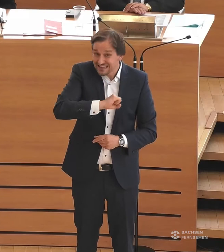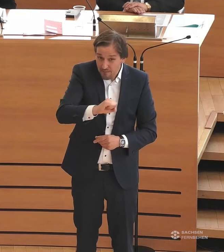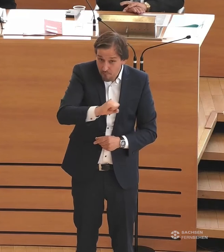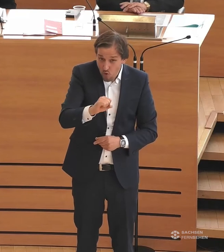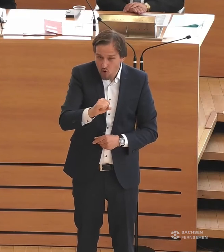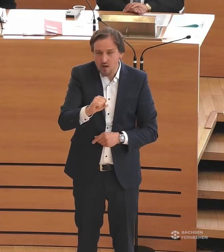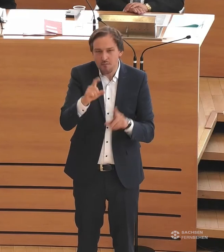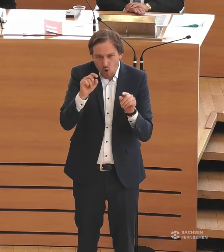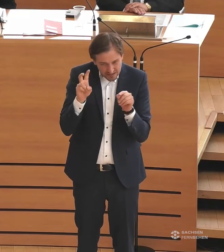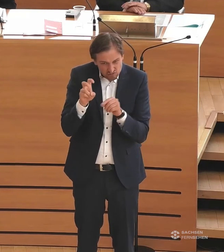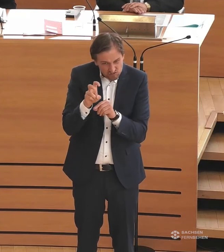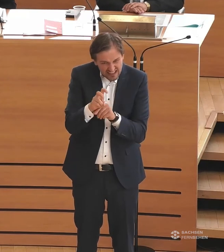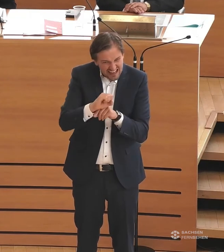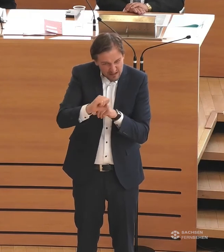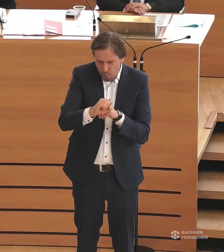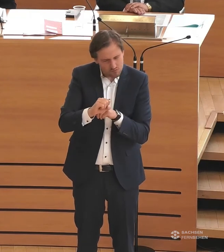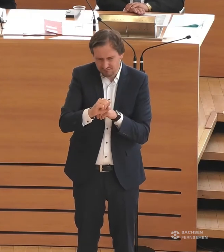Schneckentempo gemeint sein darf.